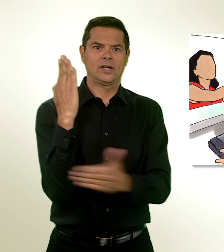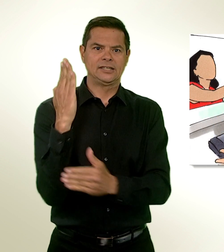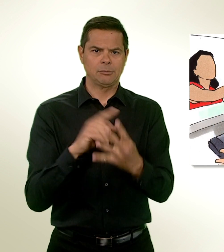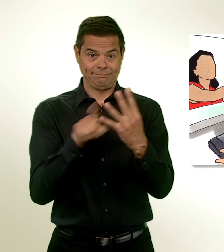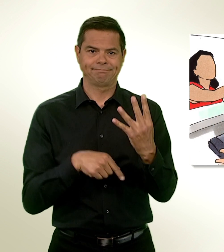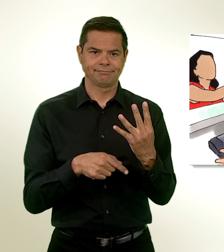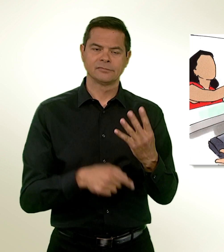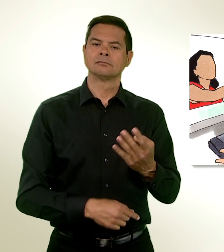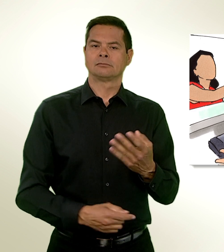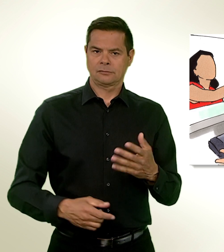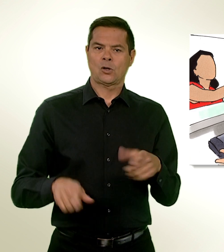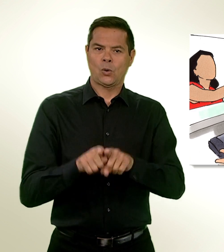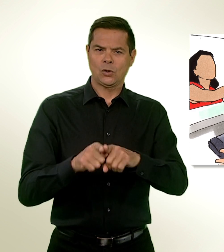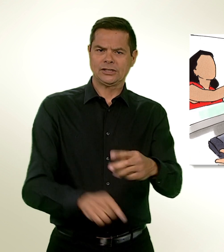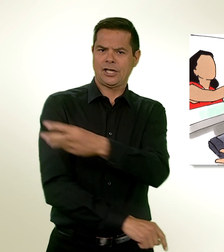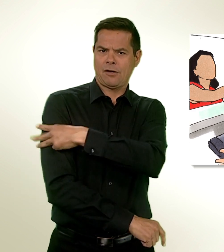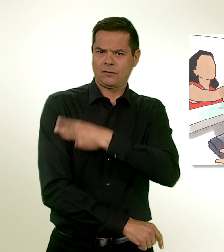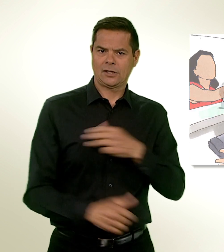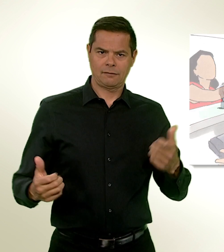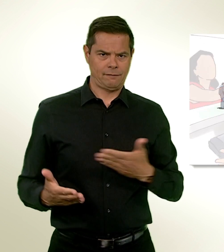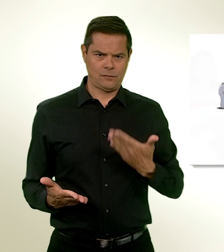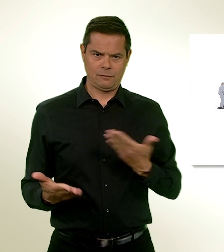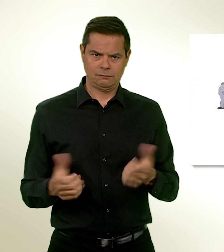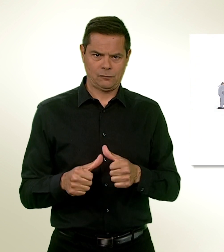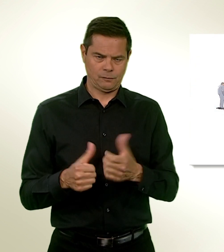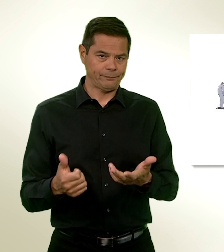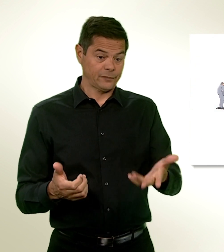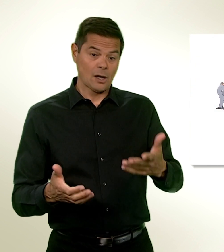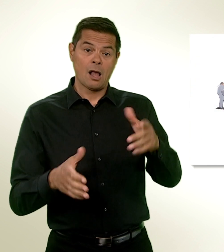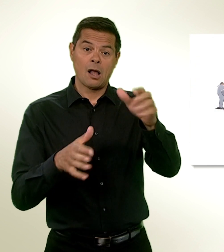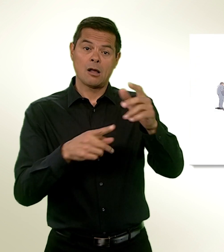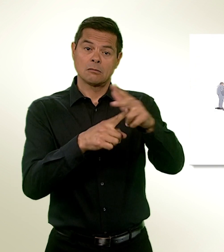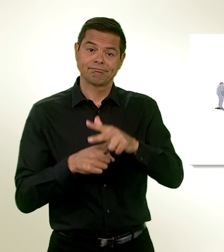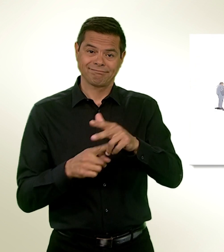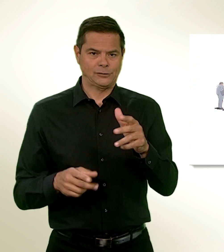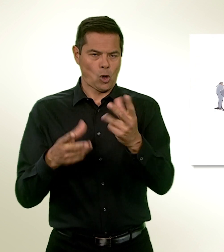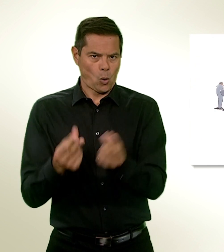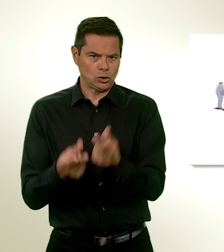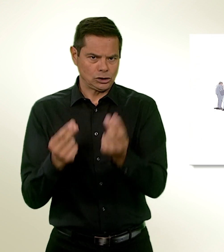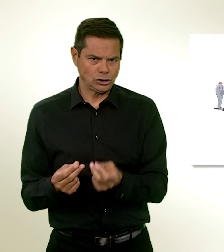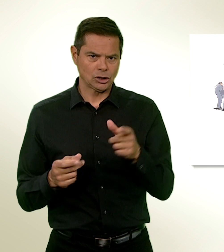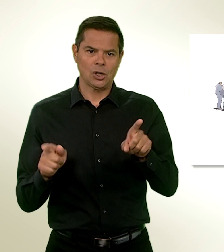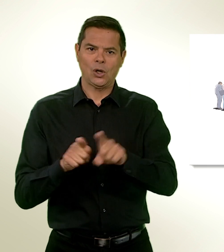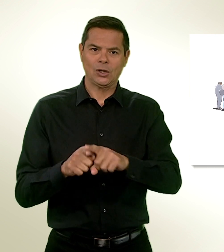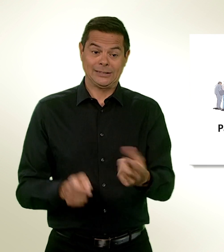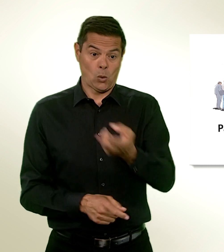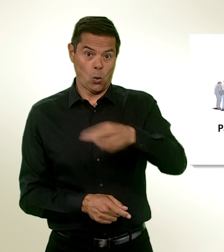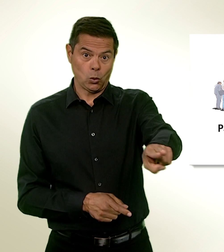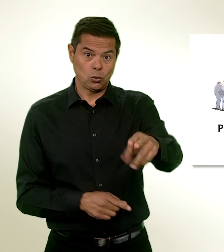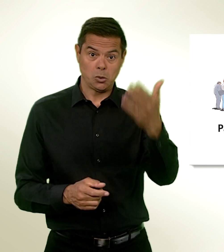à enregistrer les migrants et à organiser le retour des personnes tenues de quitter l'espace Schengen. Les décisions concernant l